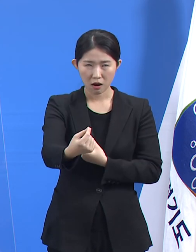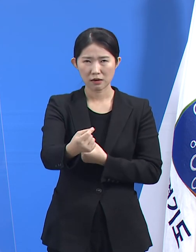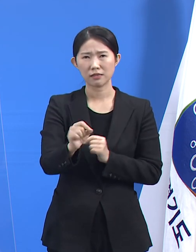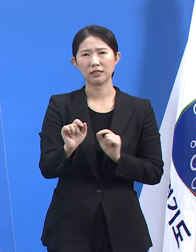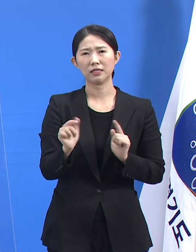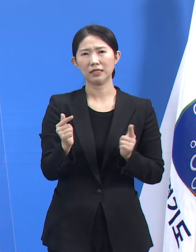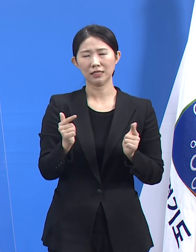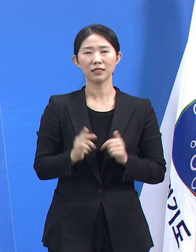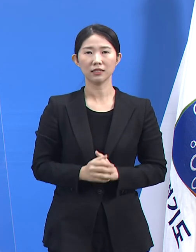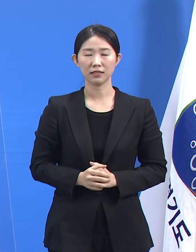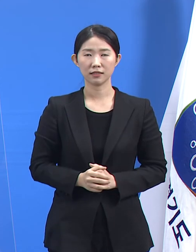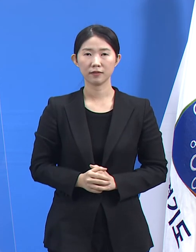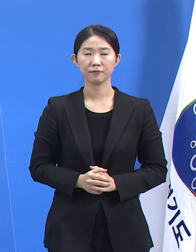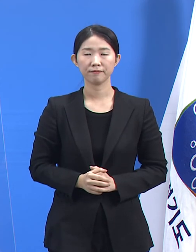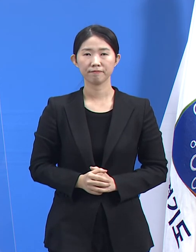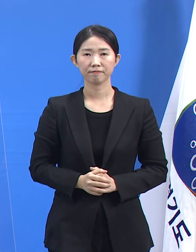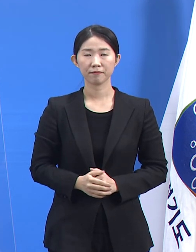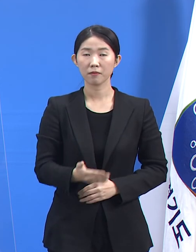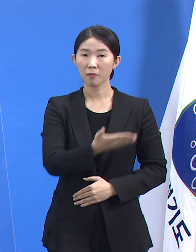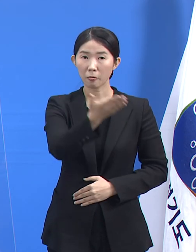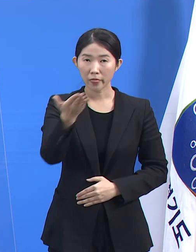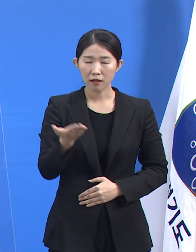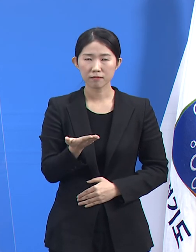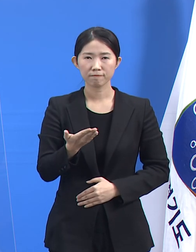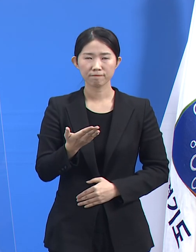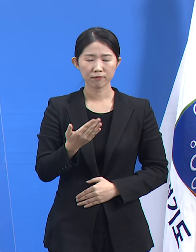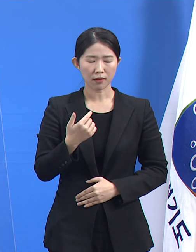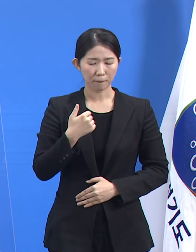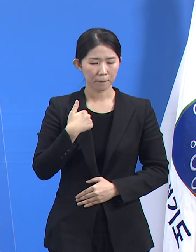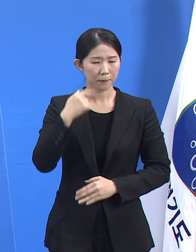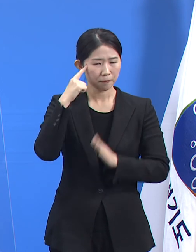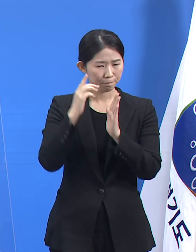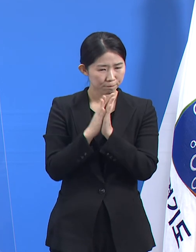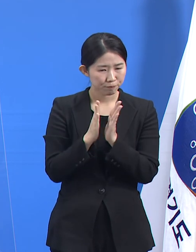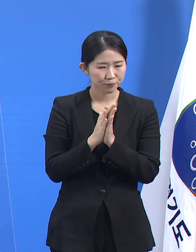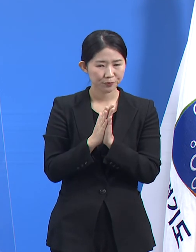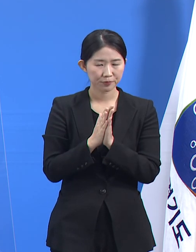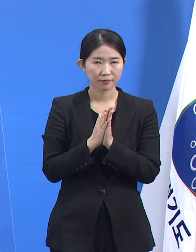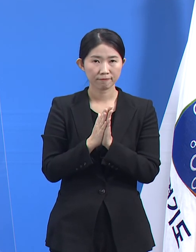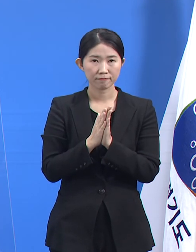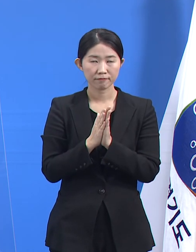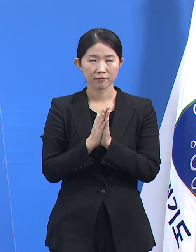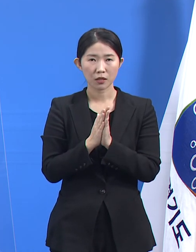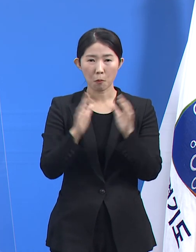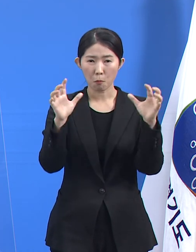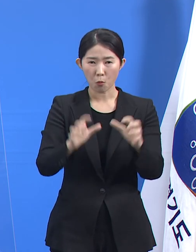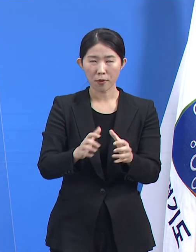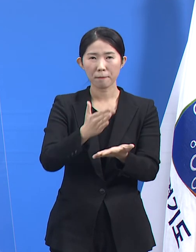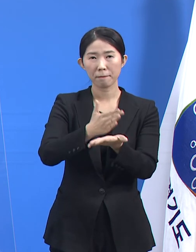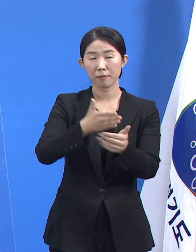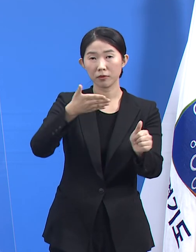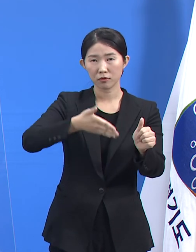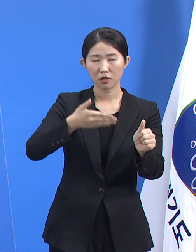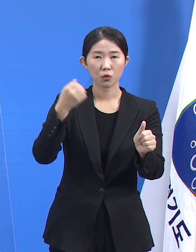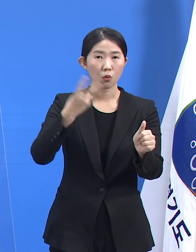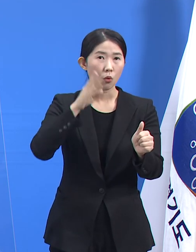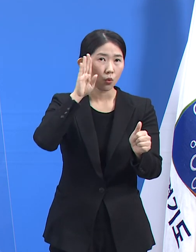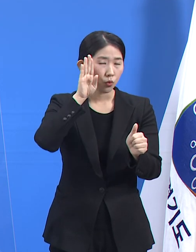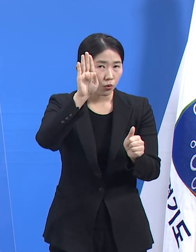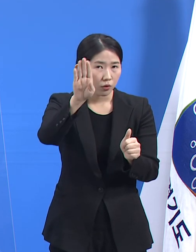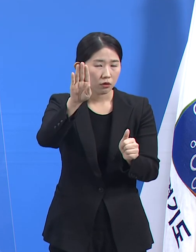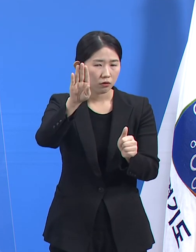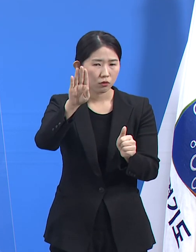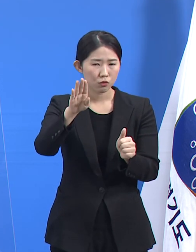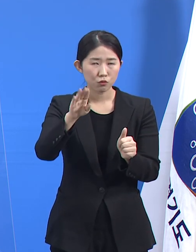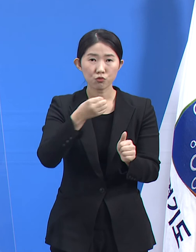따라서 자율과 책임에 기반한 실천을 당부함과 동시에 향후 있을 수 있는 새로운 유행의 파도를 다시